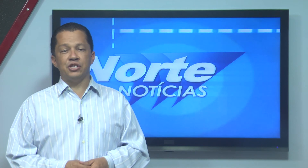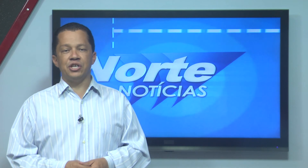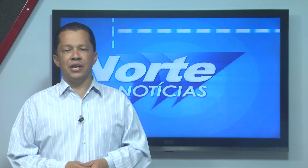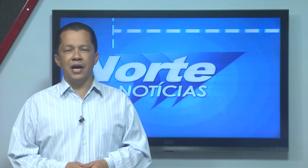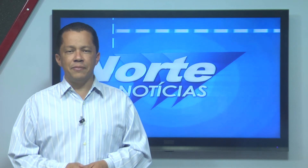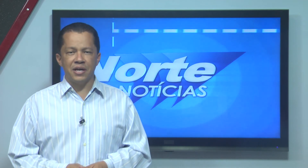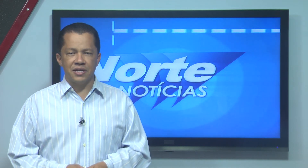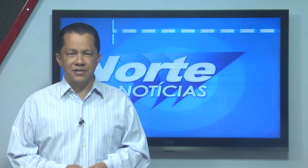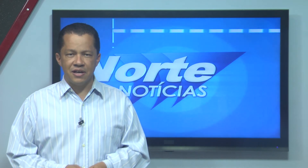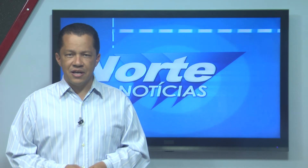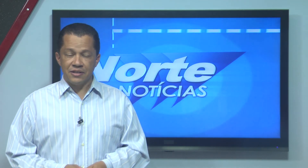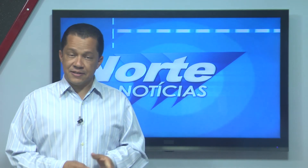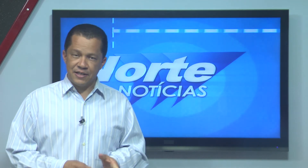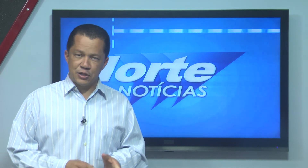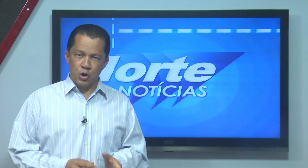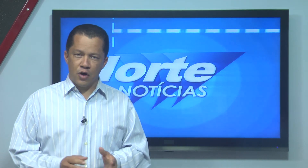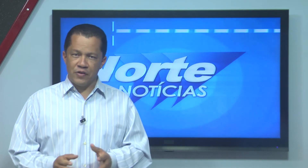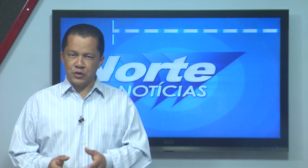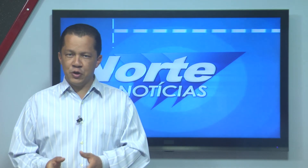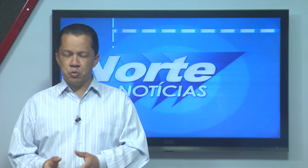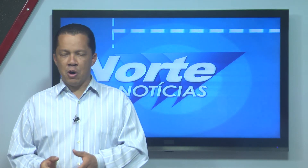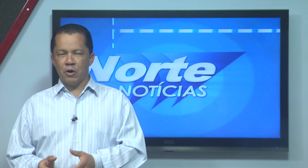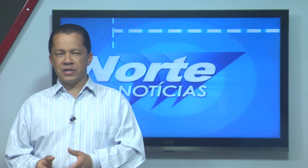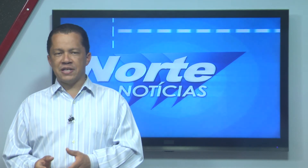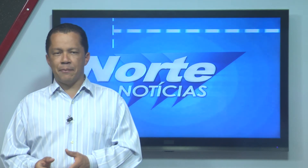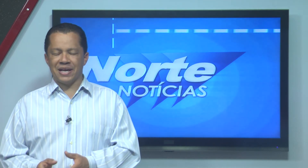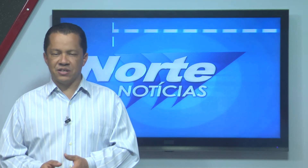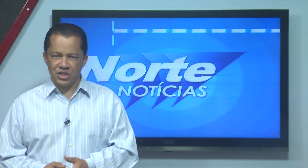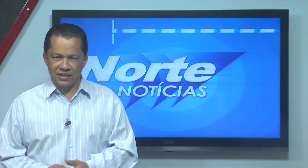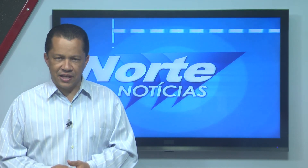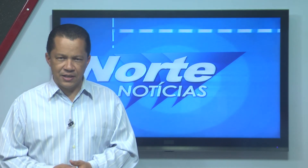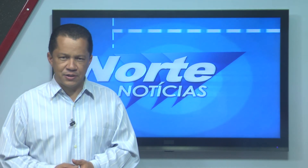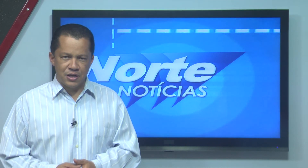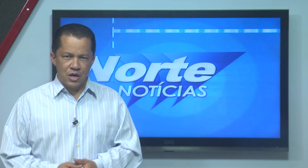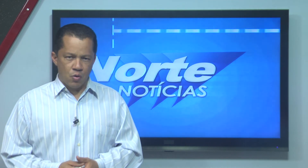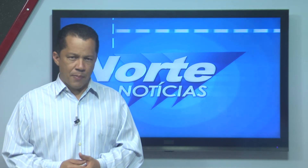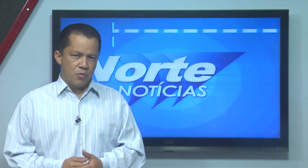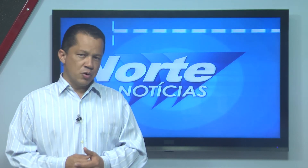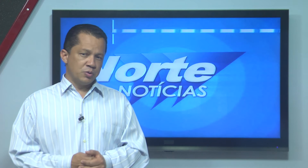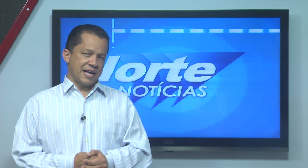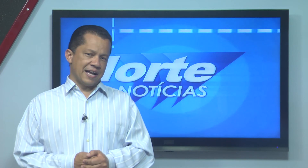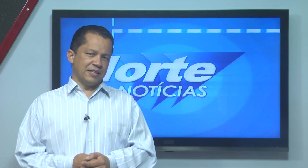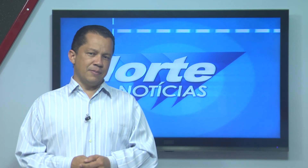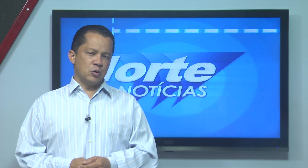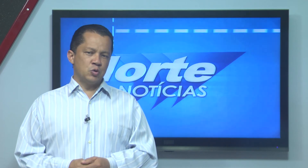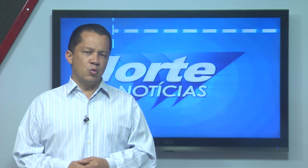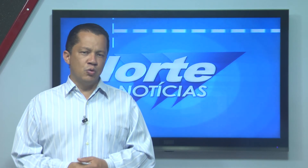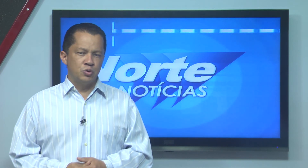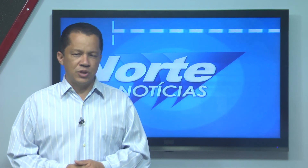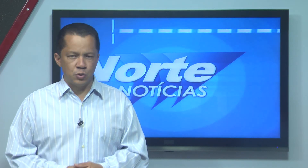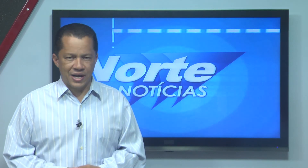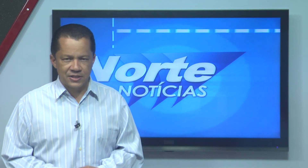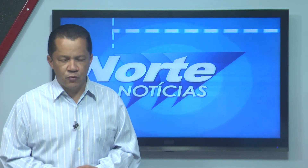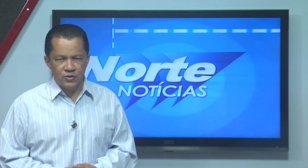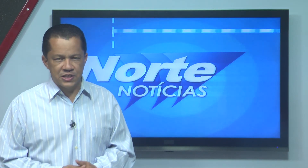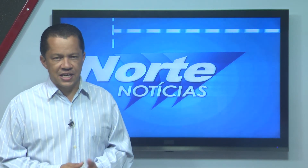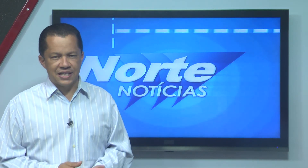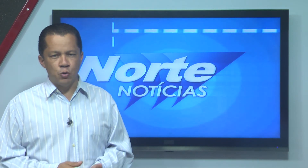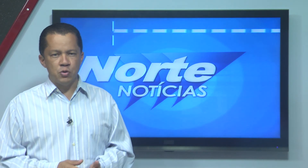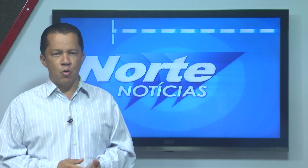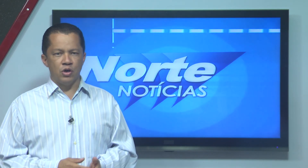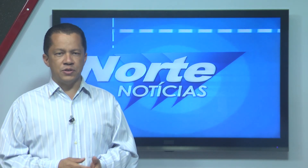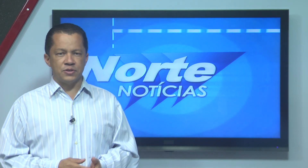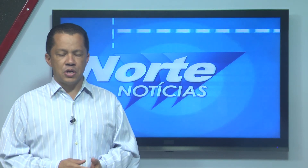lazer e dinâmicas Das 19h às 21h na Praça Tiradentes Com apoio dos acadêmicos do curso de Educação